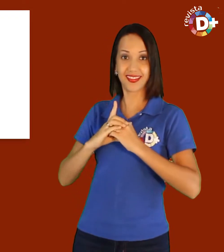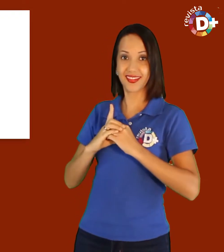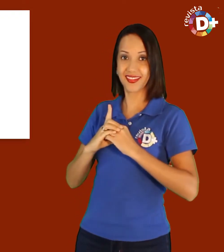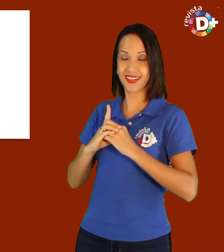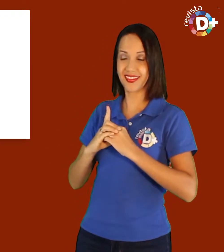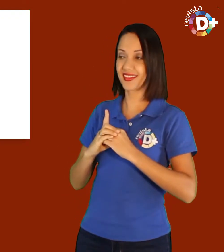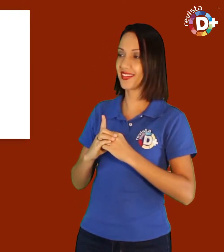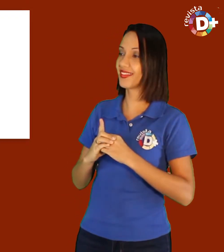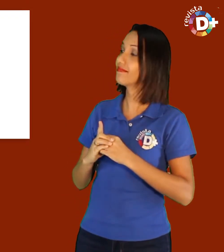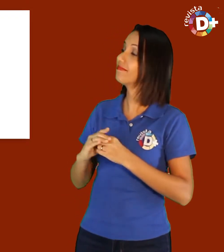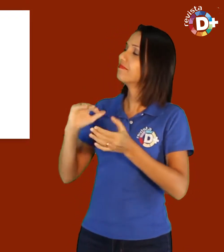Dê mais.